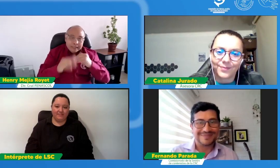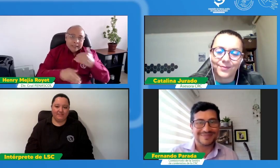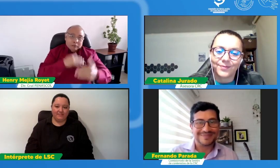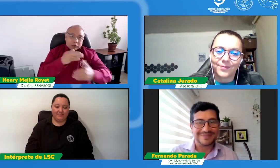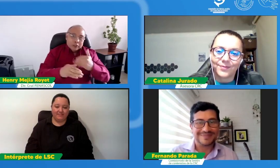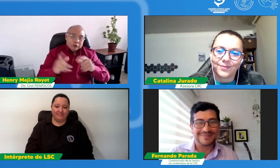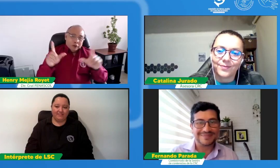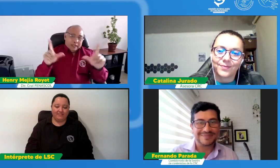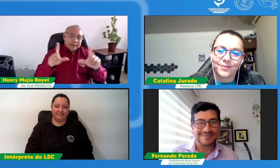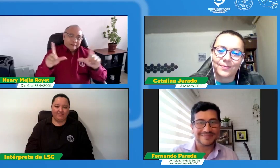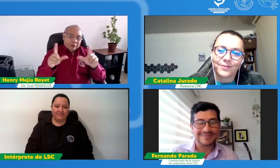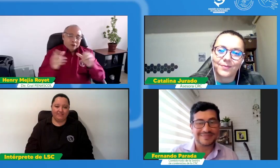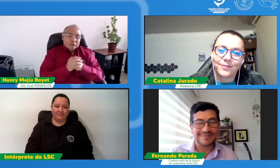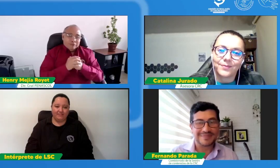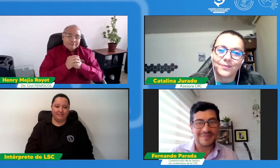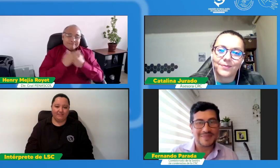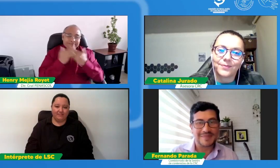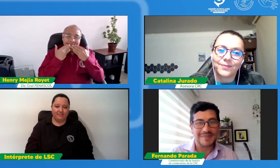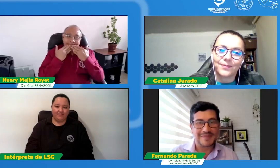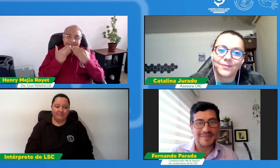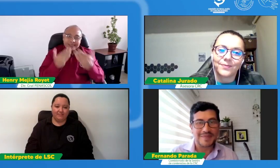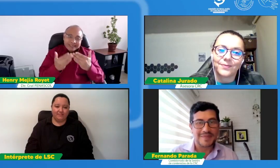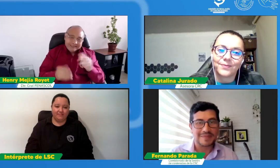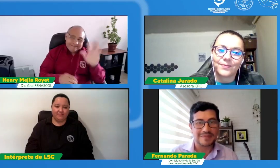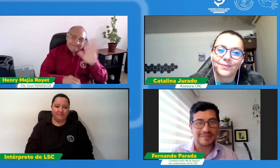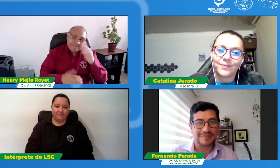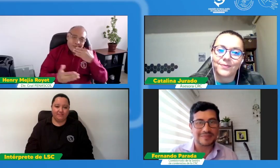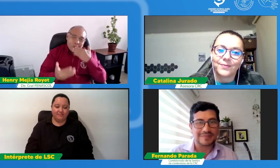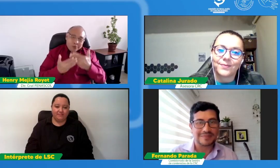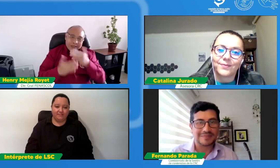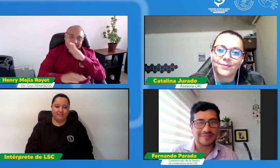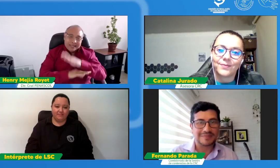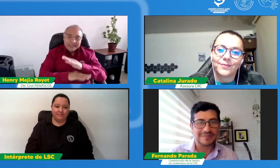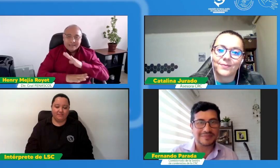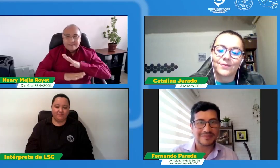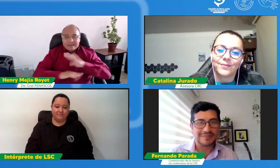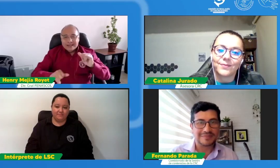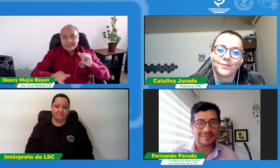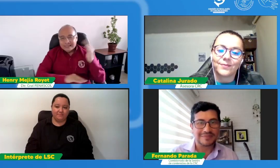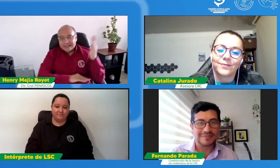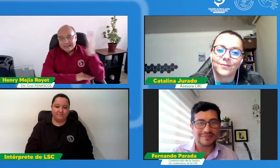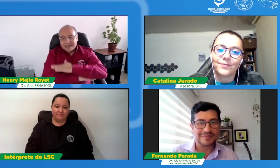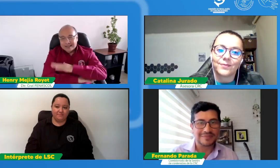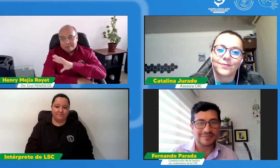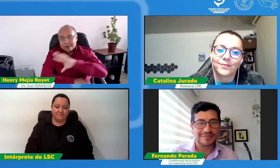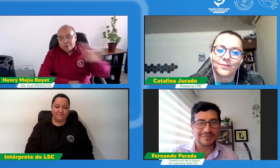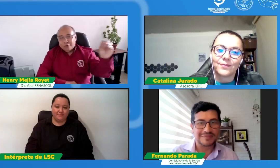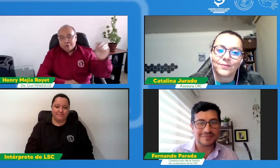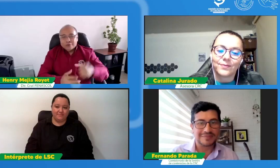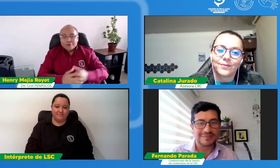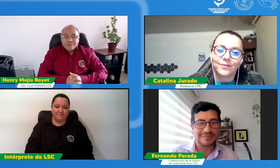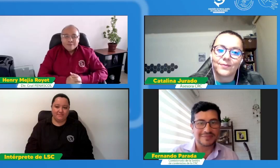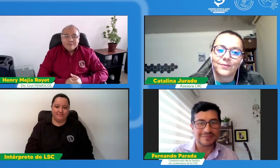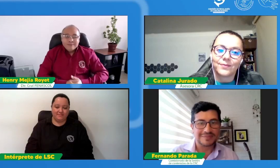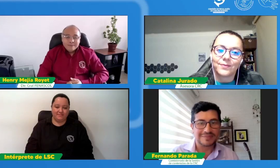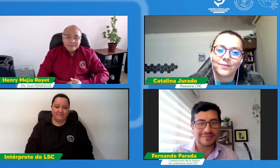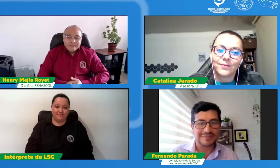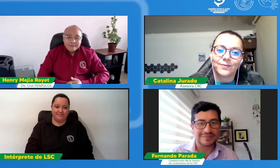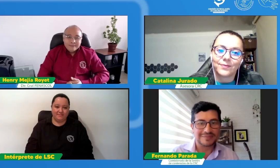la comunidad sorda los invito a estar presentes y pendientes de todo este proceso de sistemas de acceso a la televisión